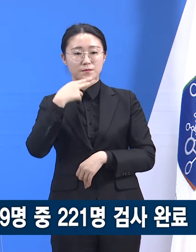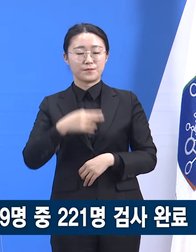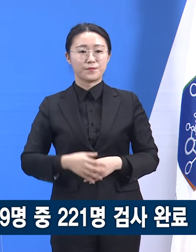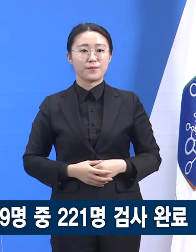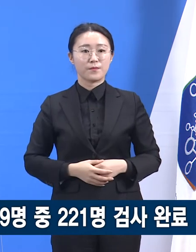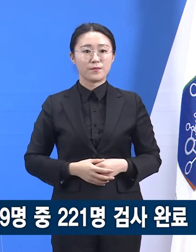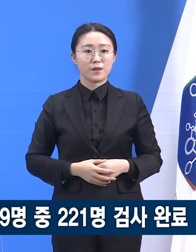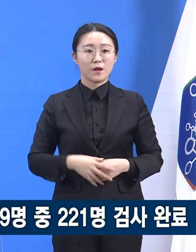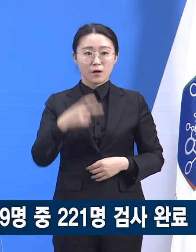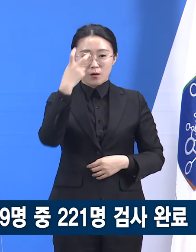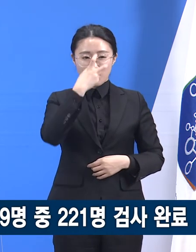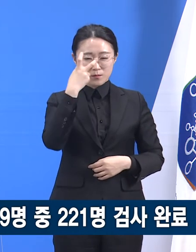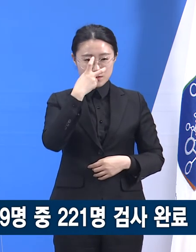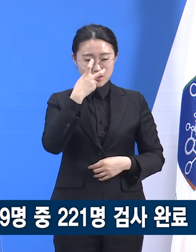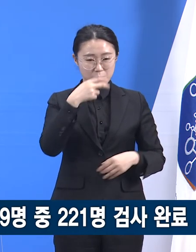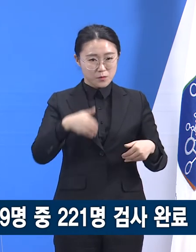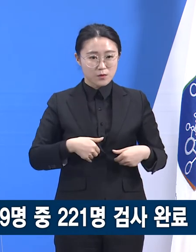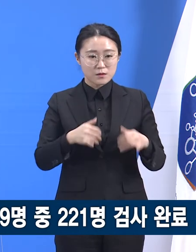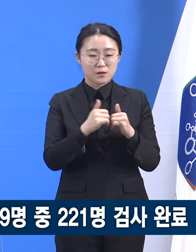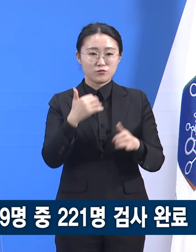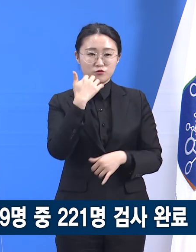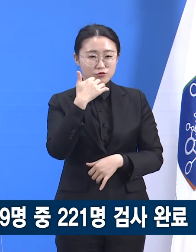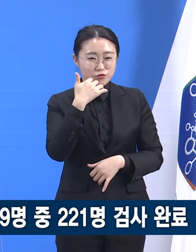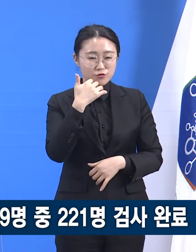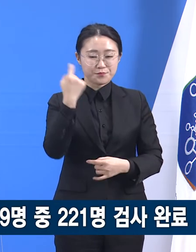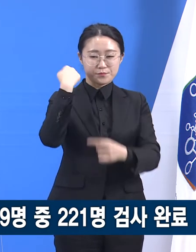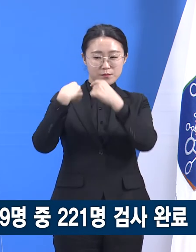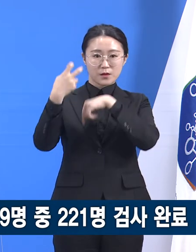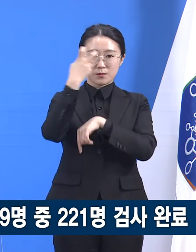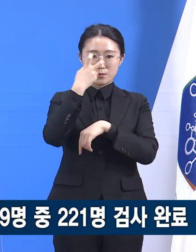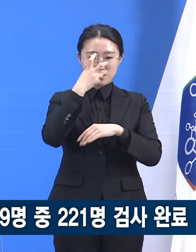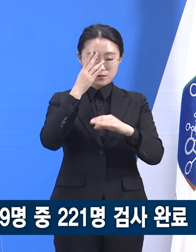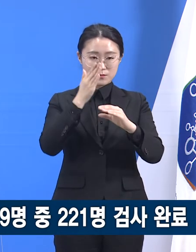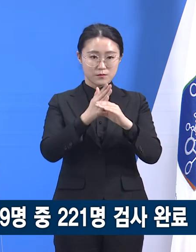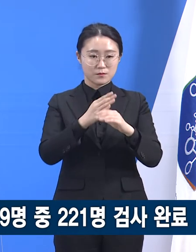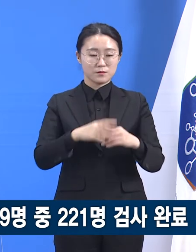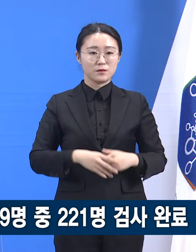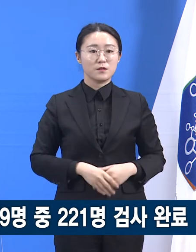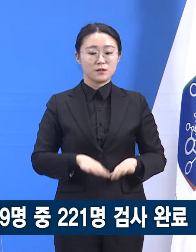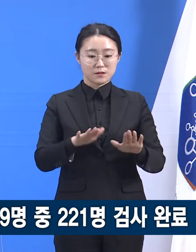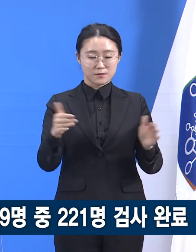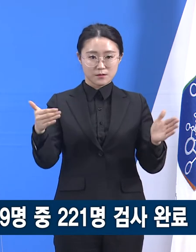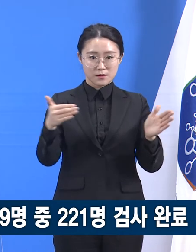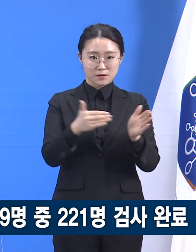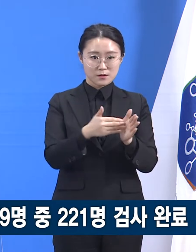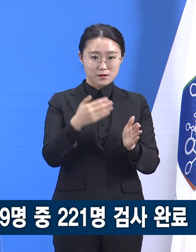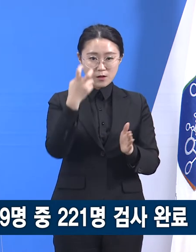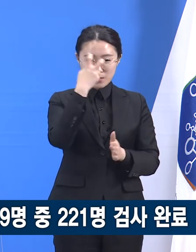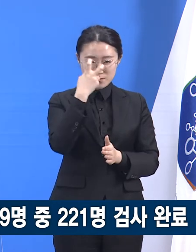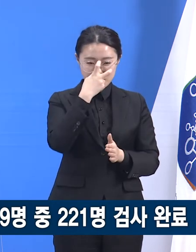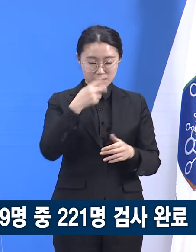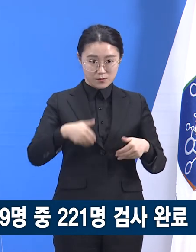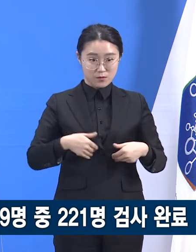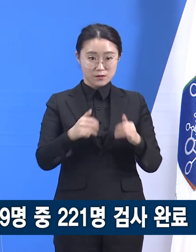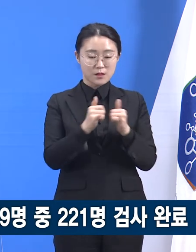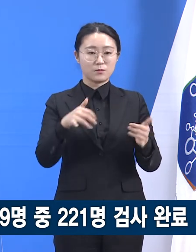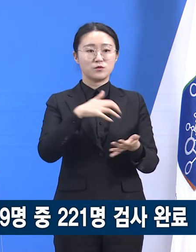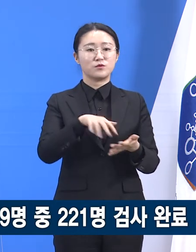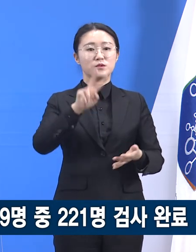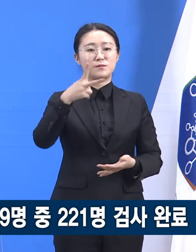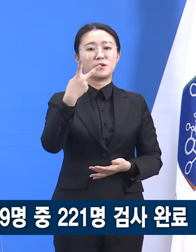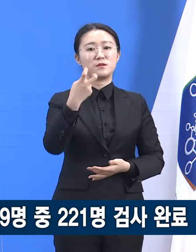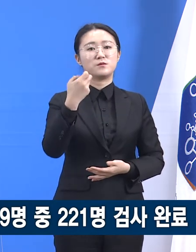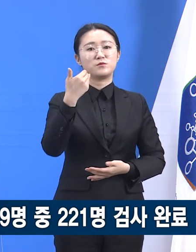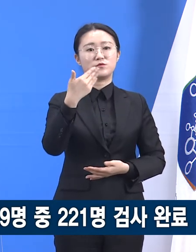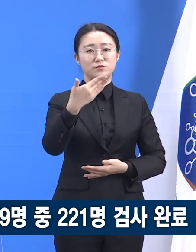대상자를 파악하기 위한 역학조사가 진행 중이며, 지금까지 파악된 검사 대상자는 229명입니다.